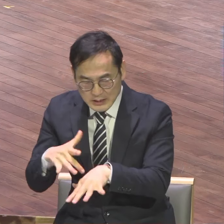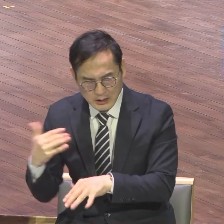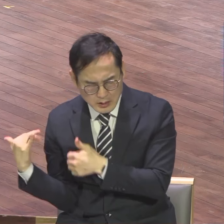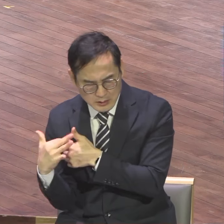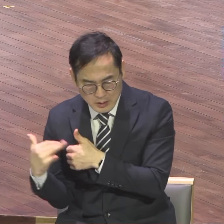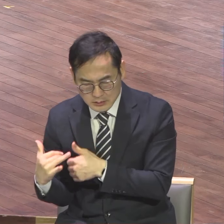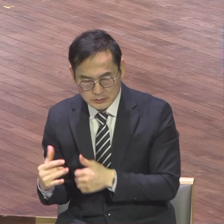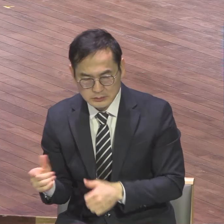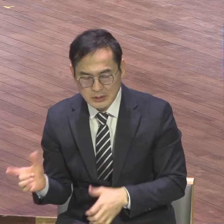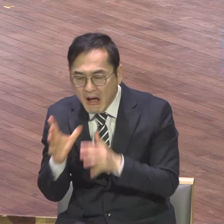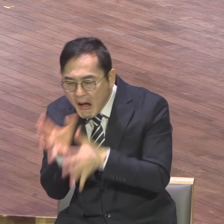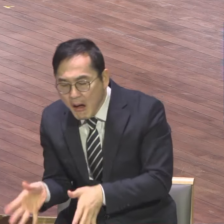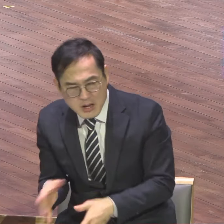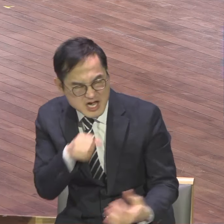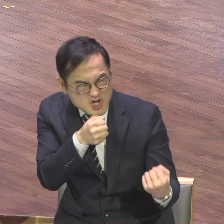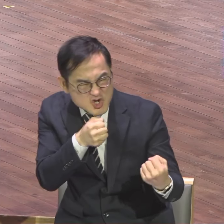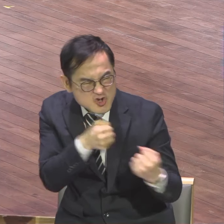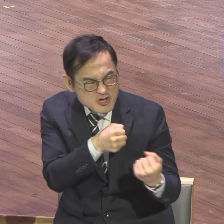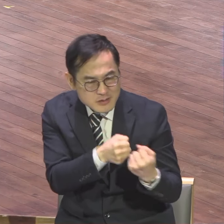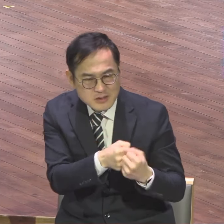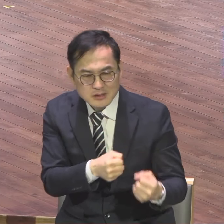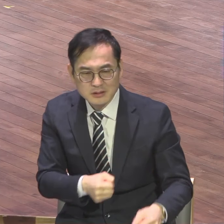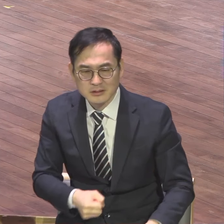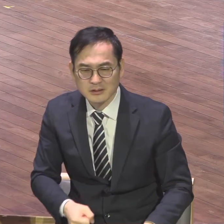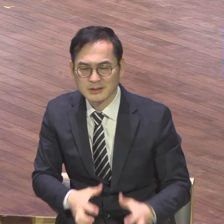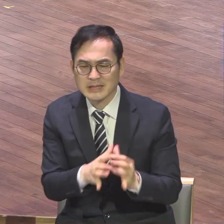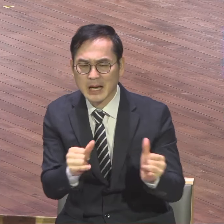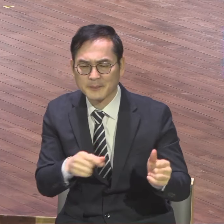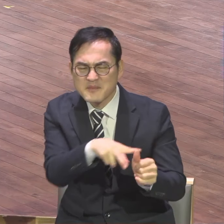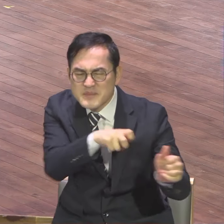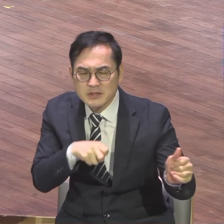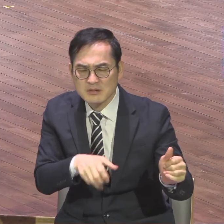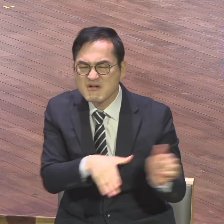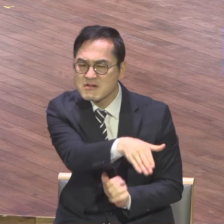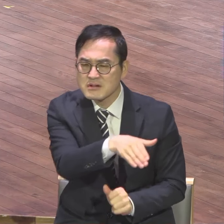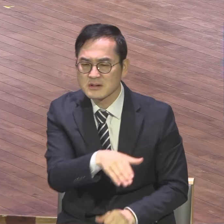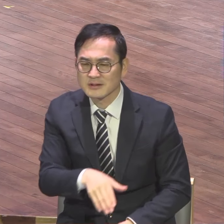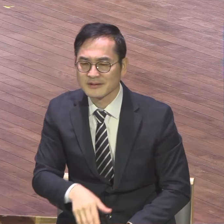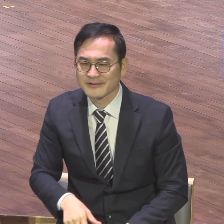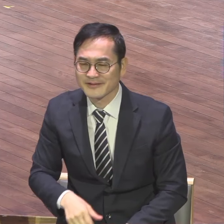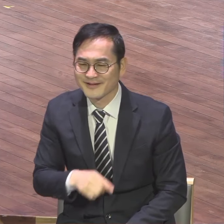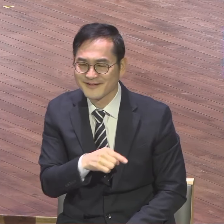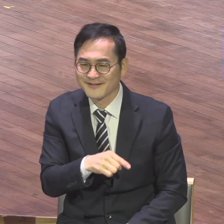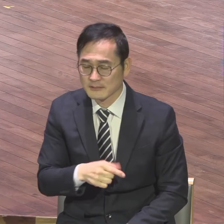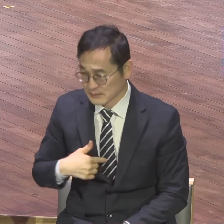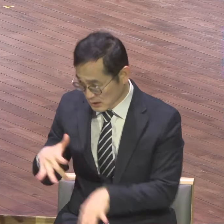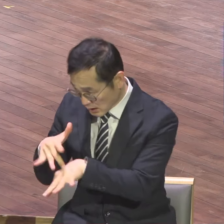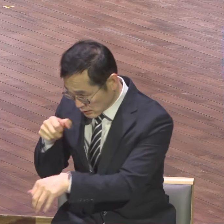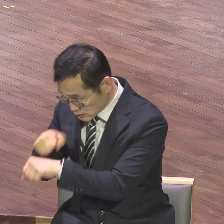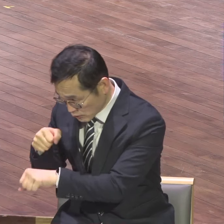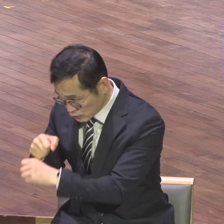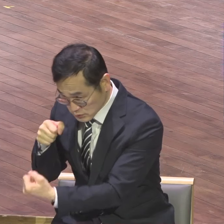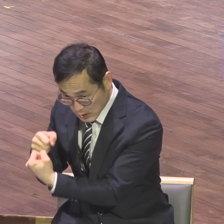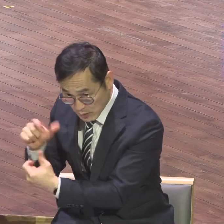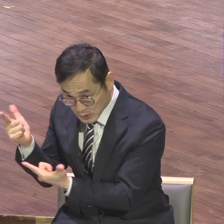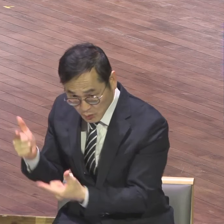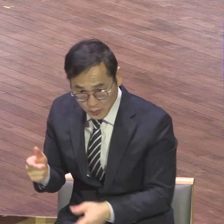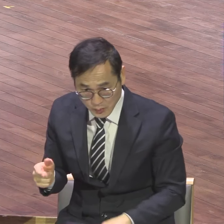지껑이거든요. 그래서 여러분이 찬양을 들으면서 내가 육신적인 싸움이 아니라 영적 싸움을 싸워야 되겠구나.